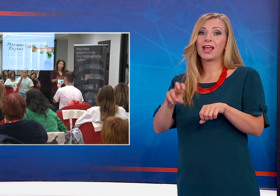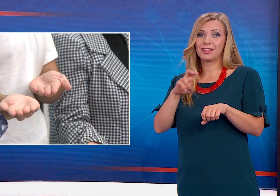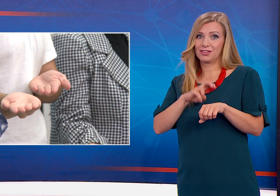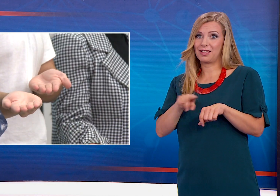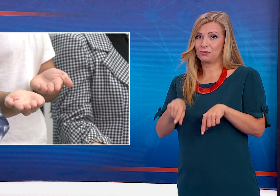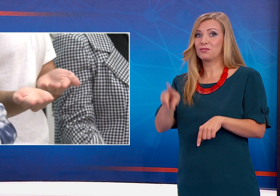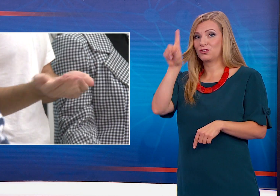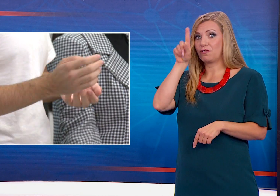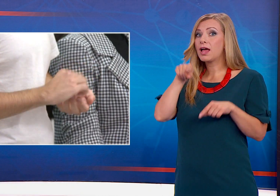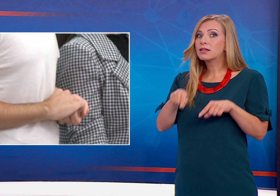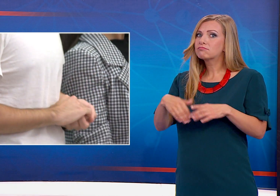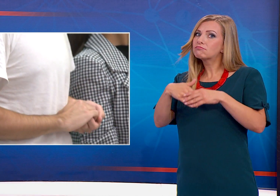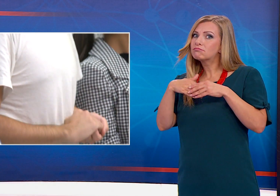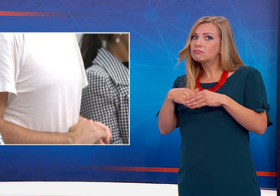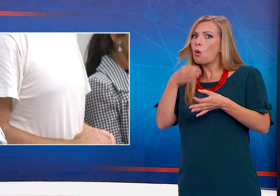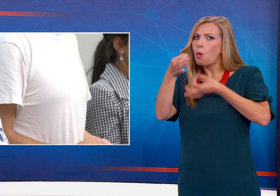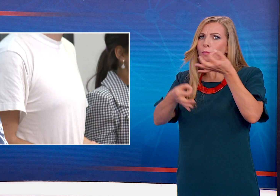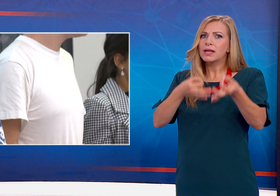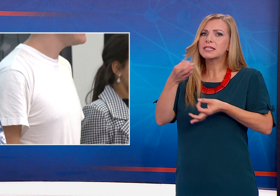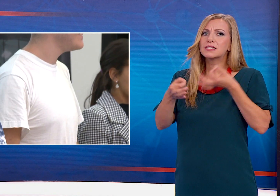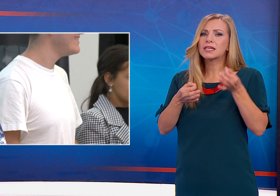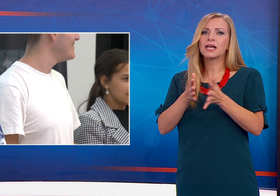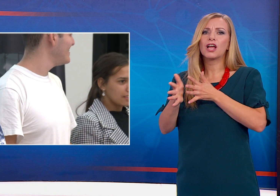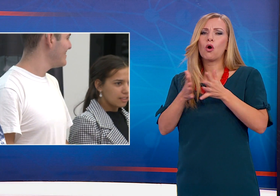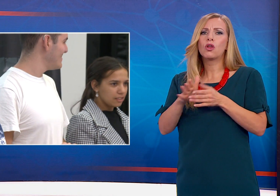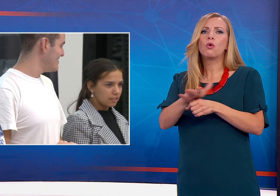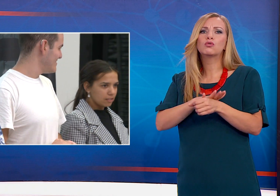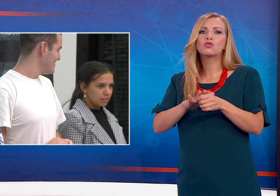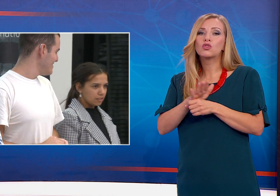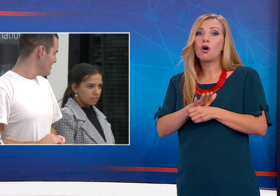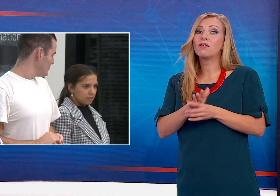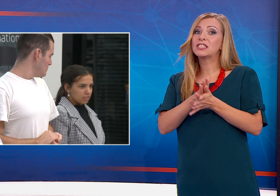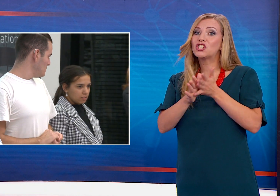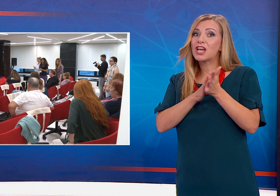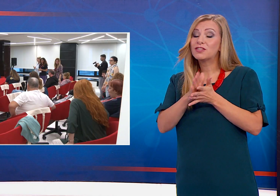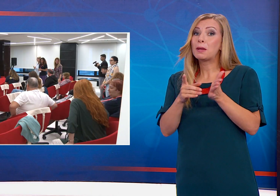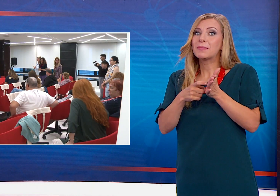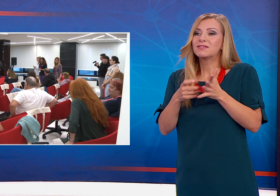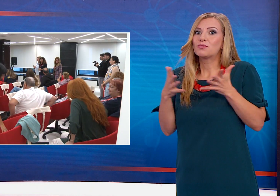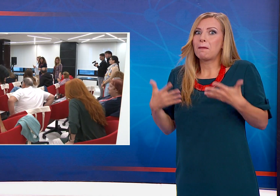Те запознаха аудиторията с основни жестове от езика на глухите и предизвикаха голям интерес в публиката.